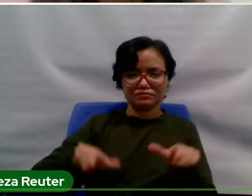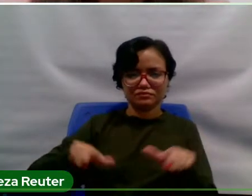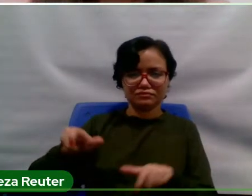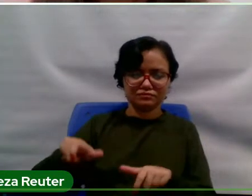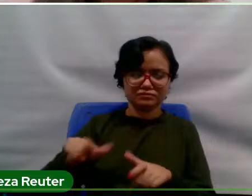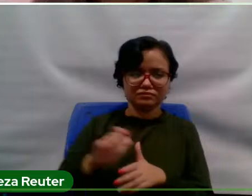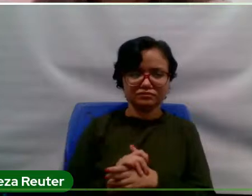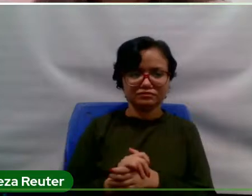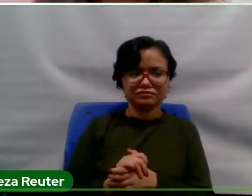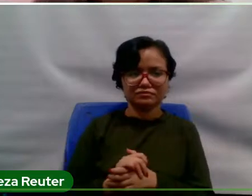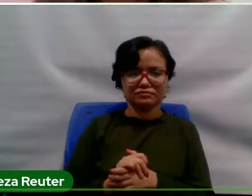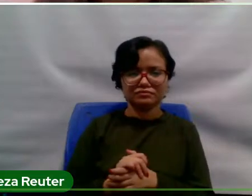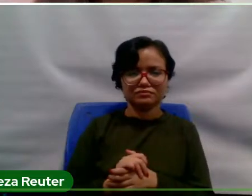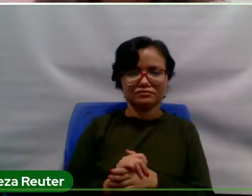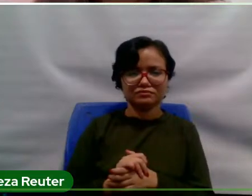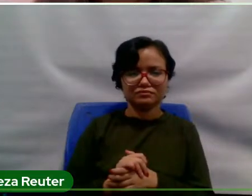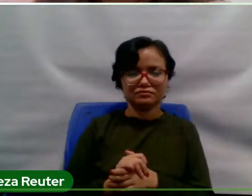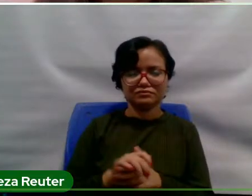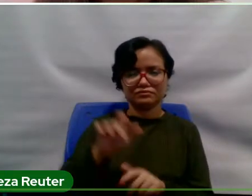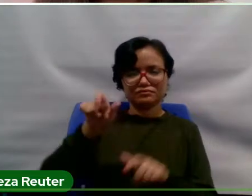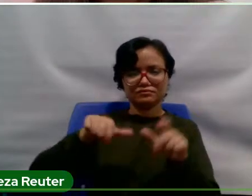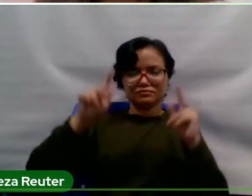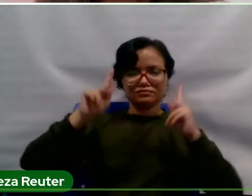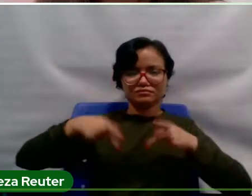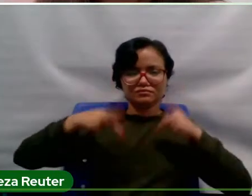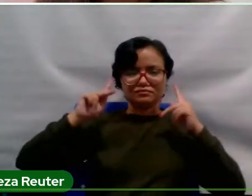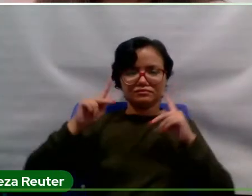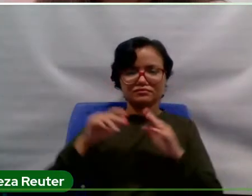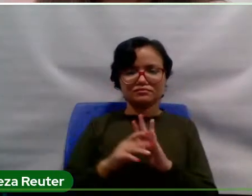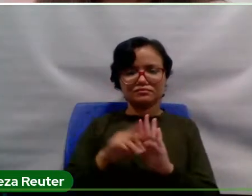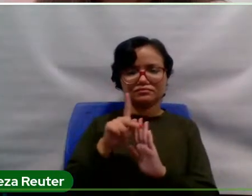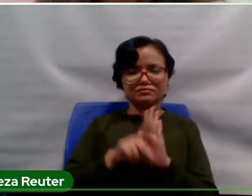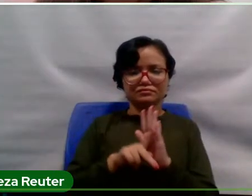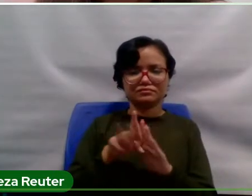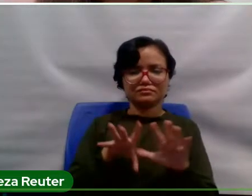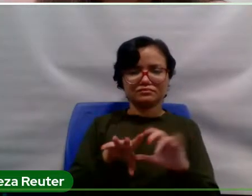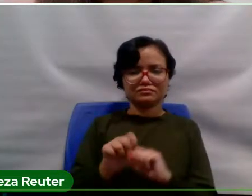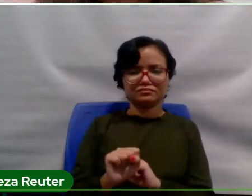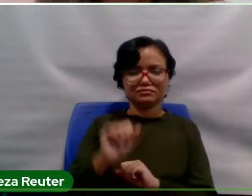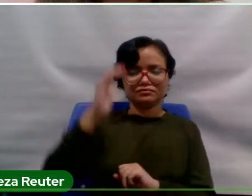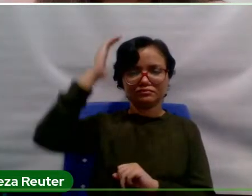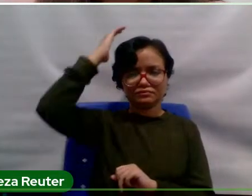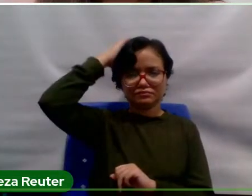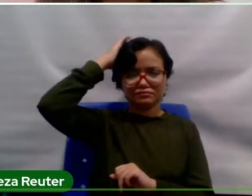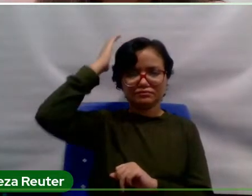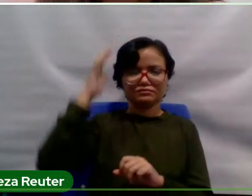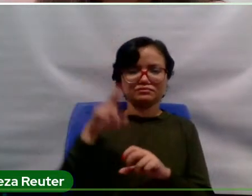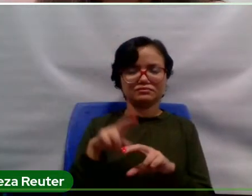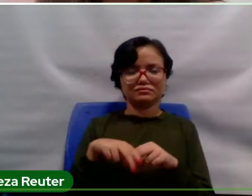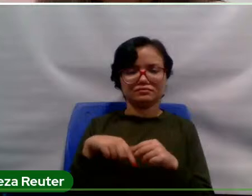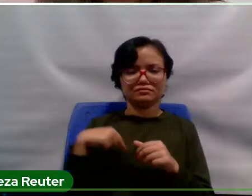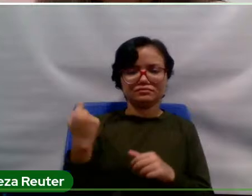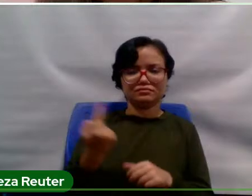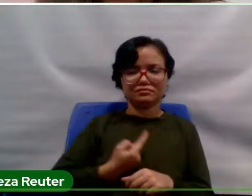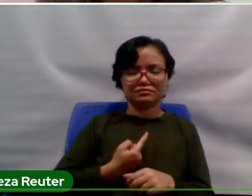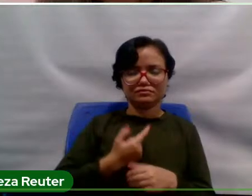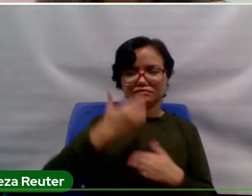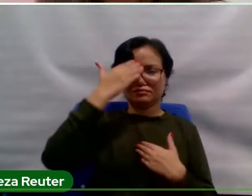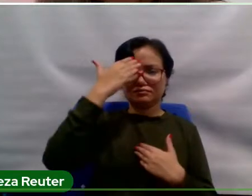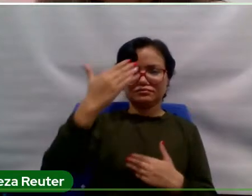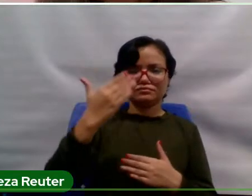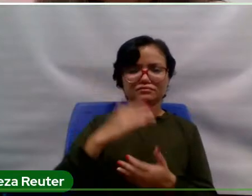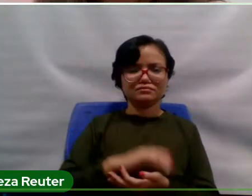recursos humanos, através do programa Forma Pará, tem sido um grande parceiro e, por isso, nós, da Unifesp, agradecemos